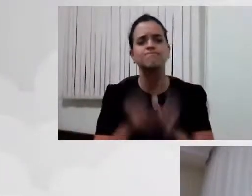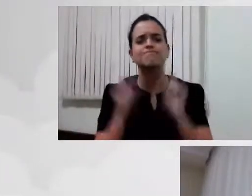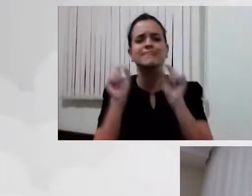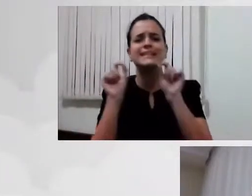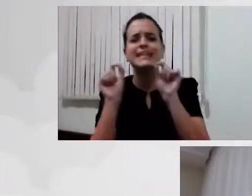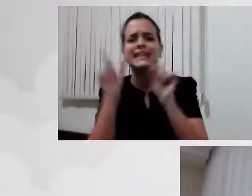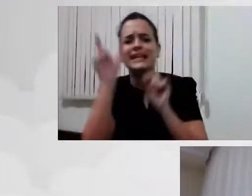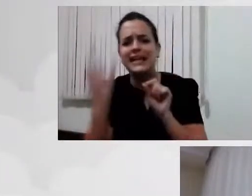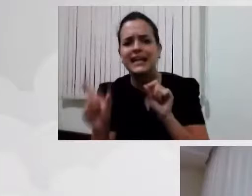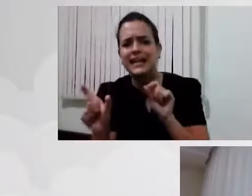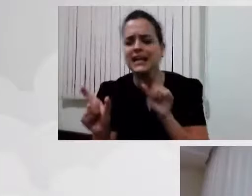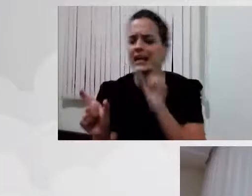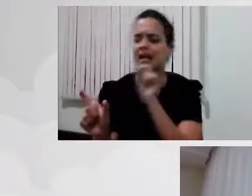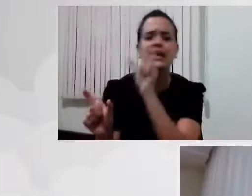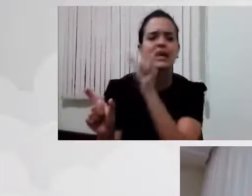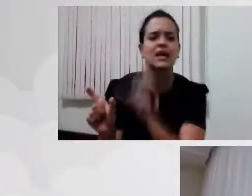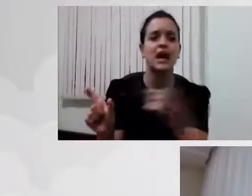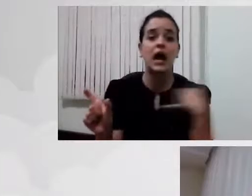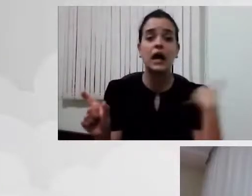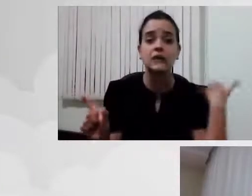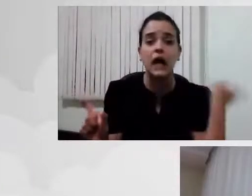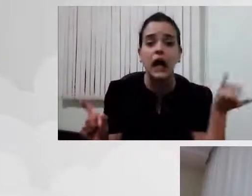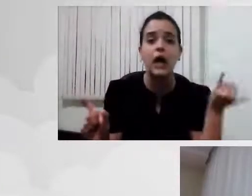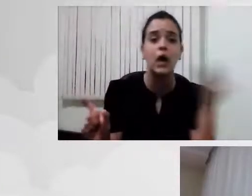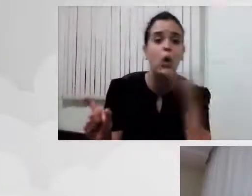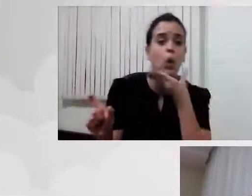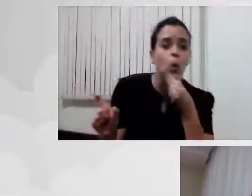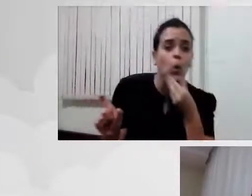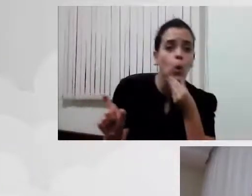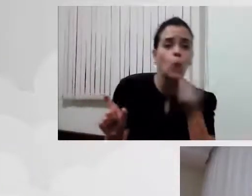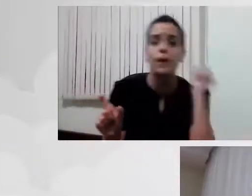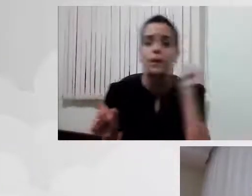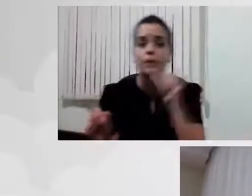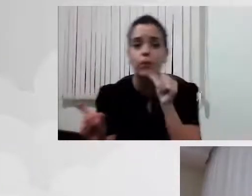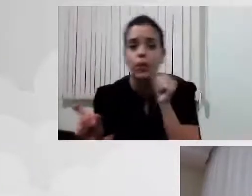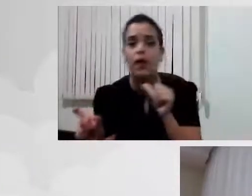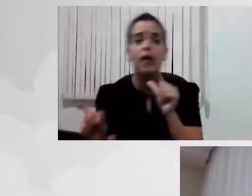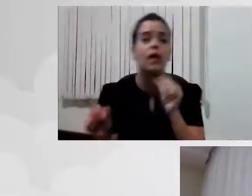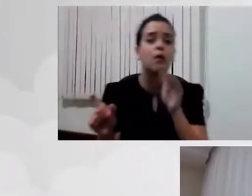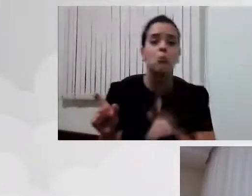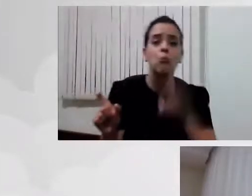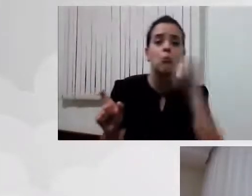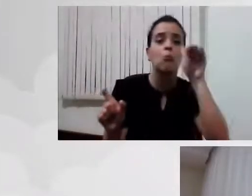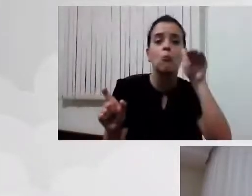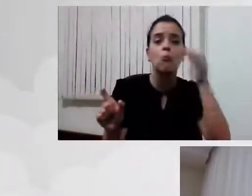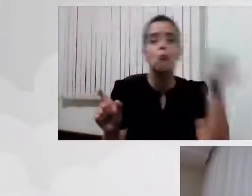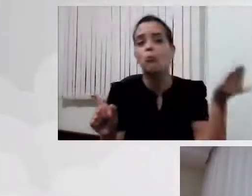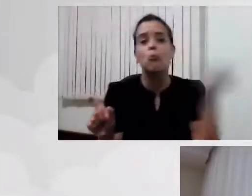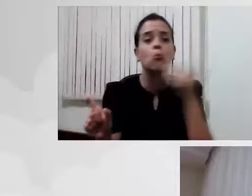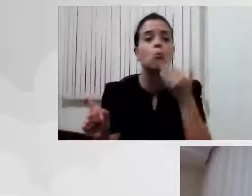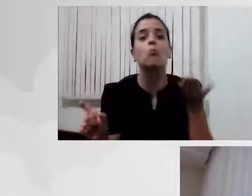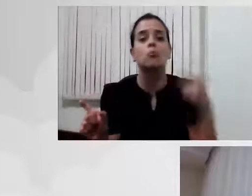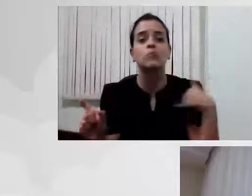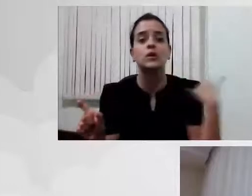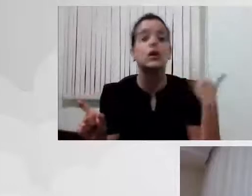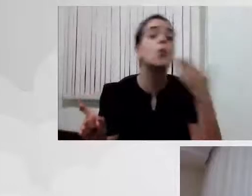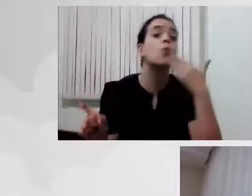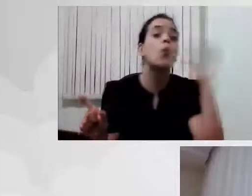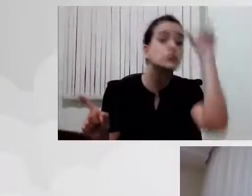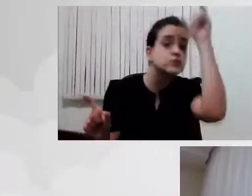falando? Que idade é um homem, é uma mulher, é um menino, é uma menina? Que idade que ele tem? Que dificuldade que ele apresenta? É na